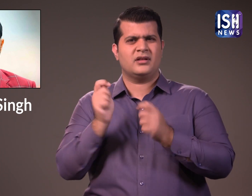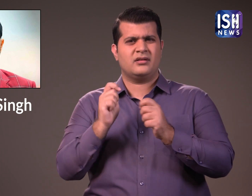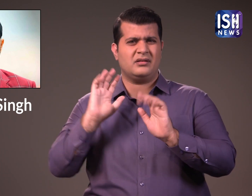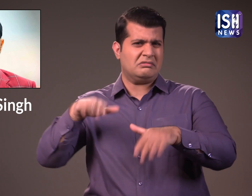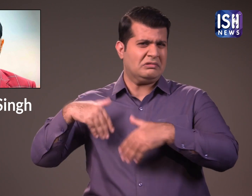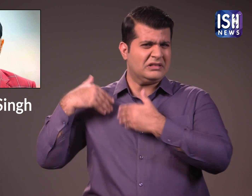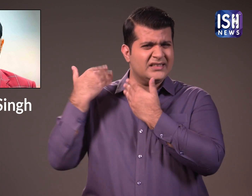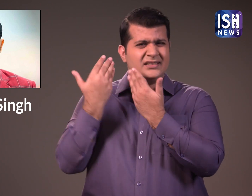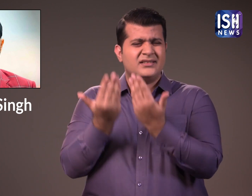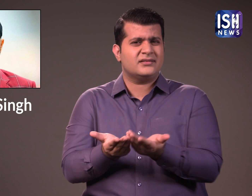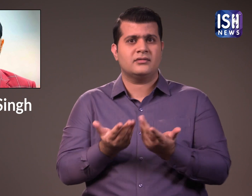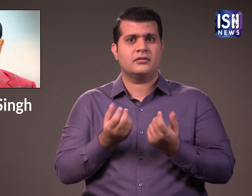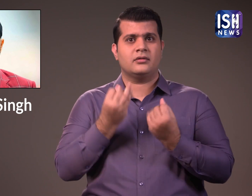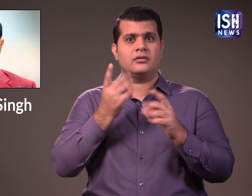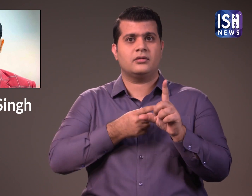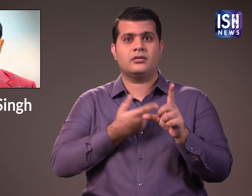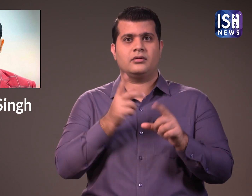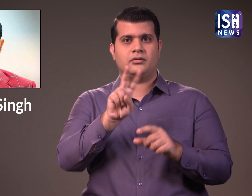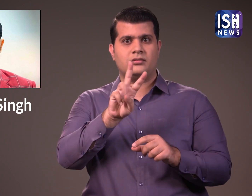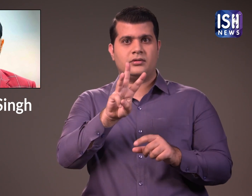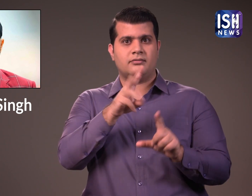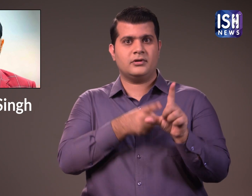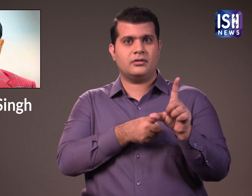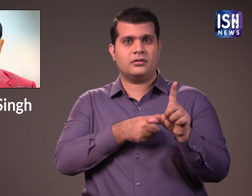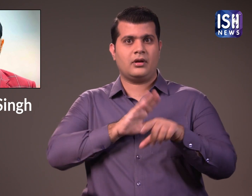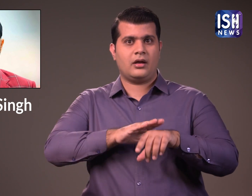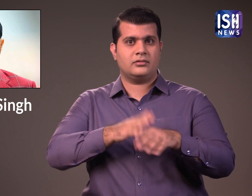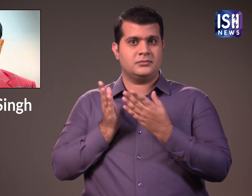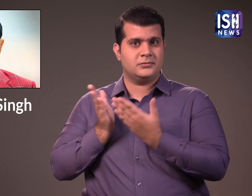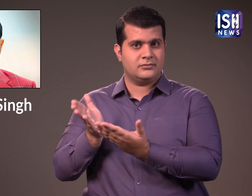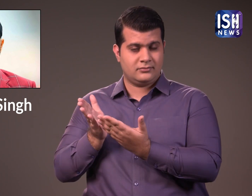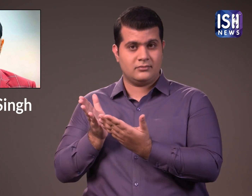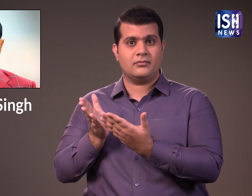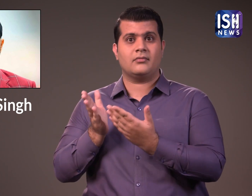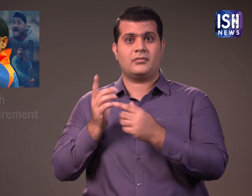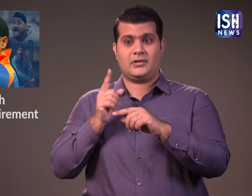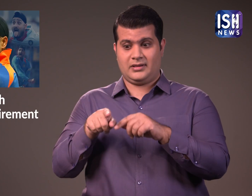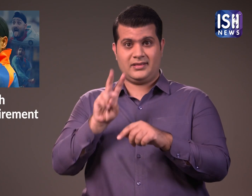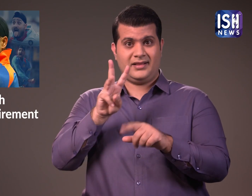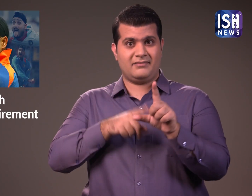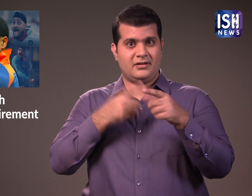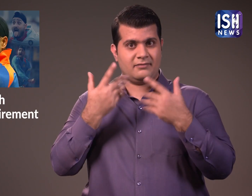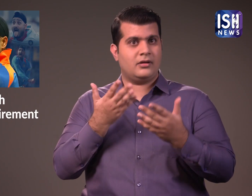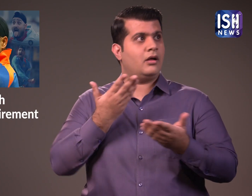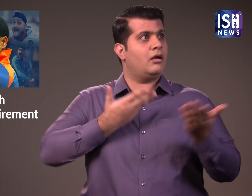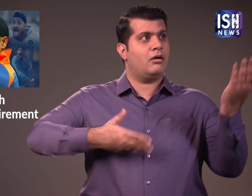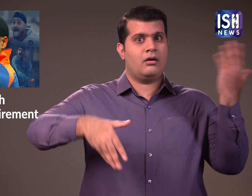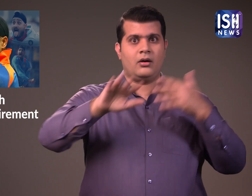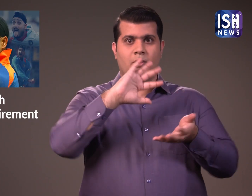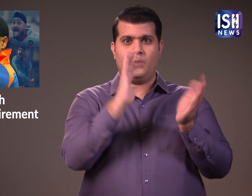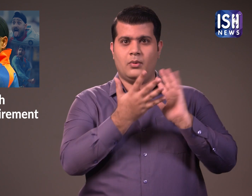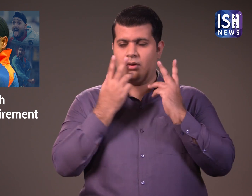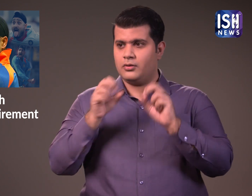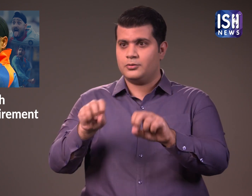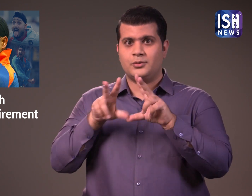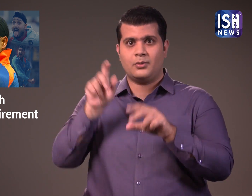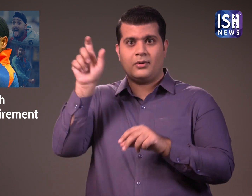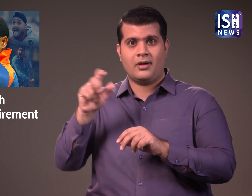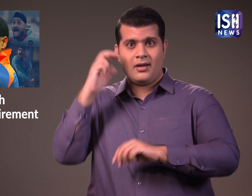उन्होंने क्रिकेट खेलते हुए तेज सार पूरे कर लिये है स्पिनर को दुनिया भर से धेर सारे संदेश